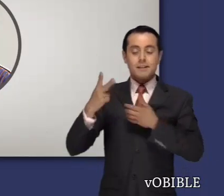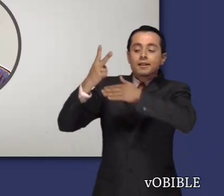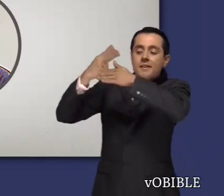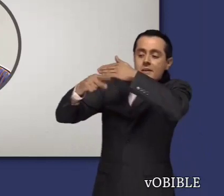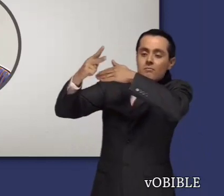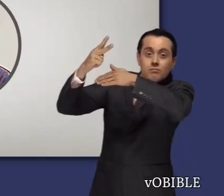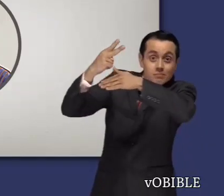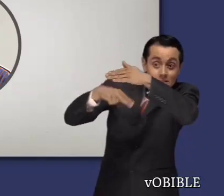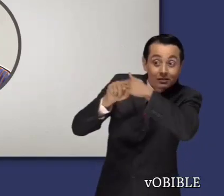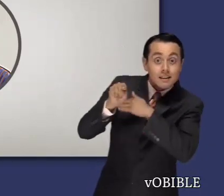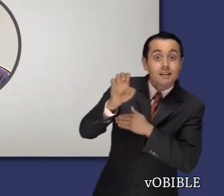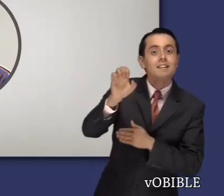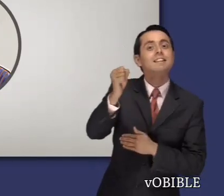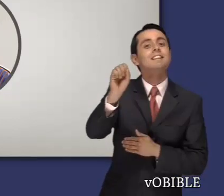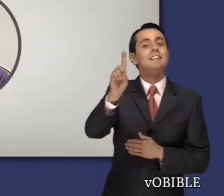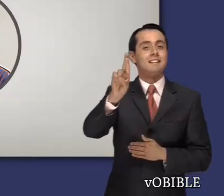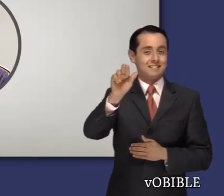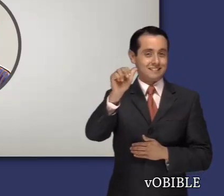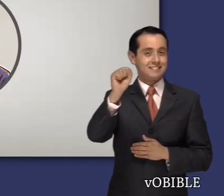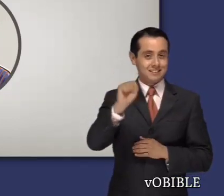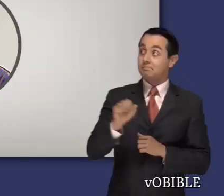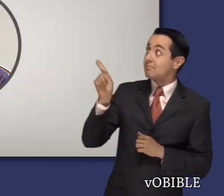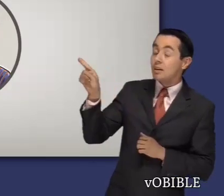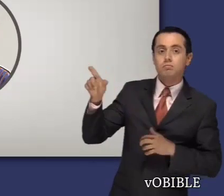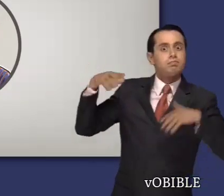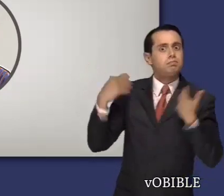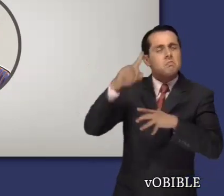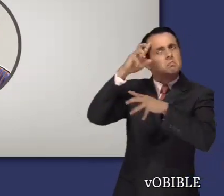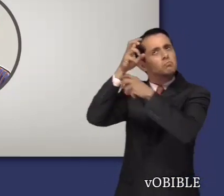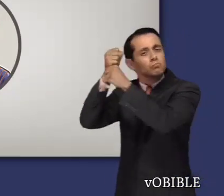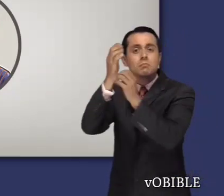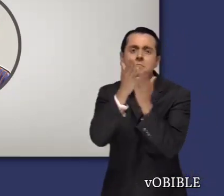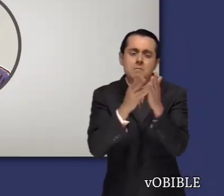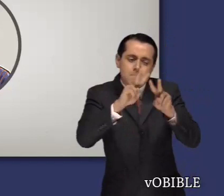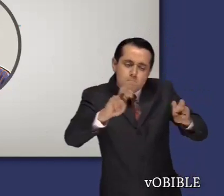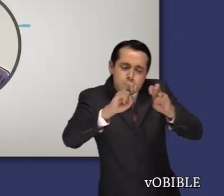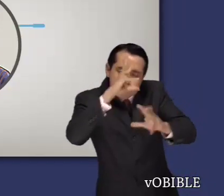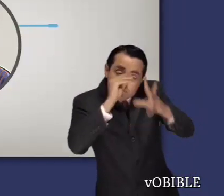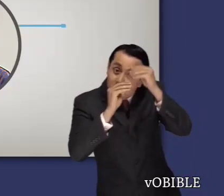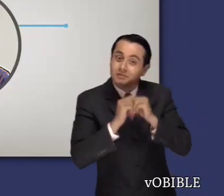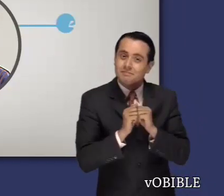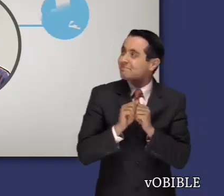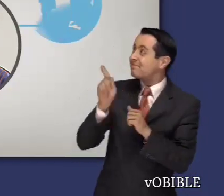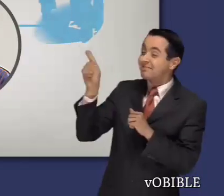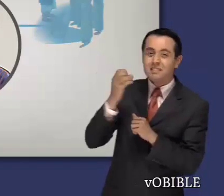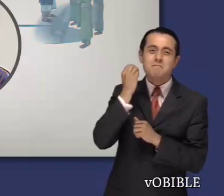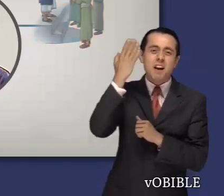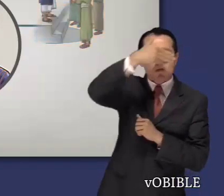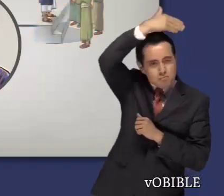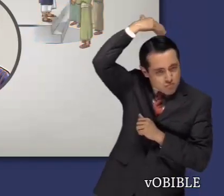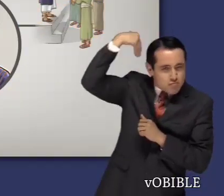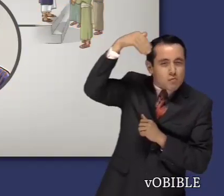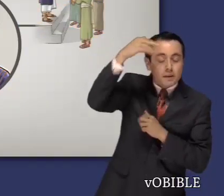Esdras era un hombre de fe y un buen estudiante de las Escrituras. Puesto que era sacerdote, tenía el deber de enseñar la